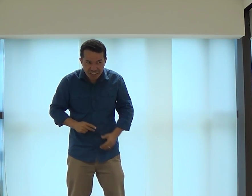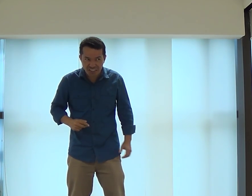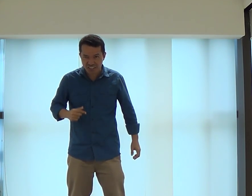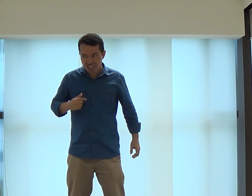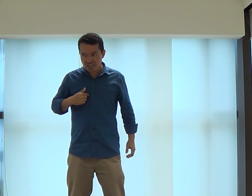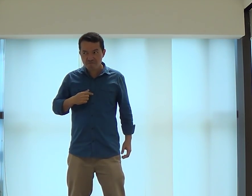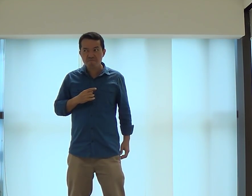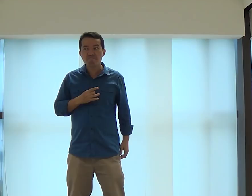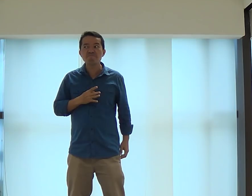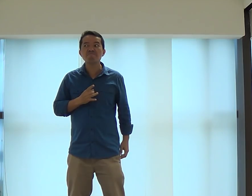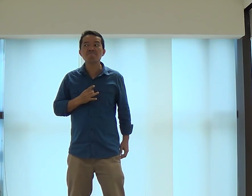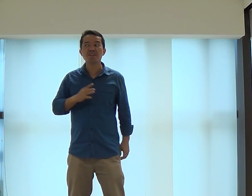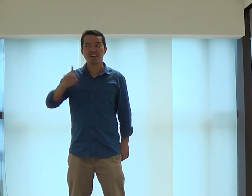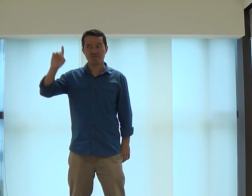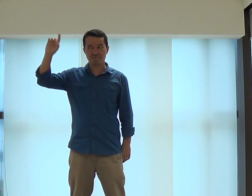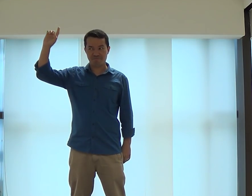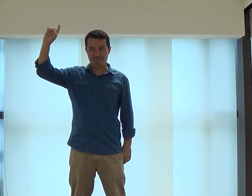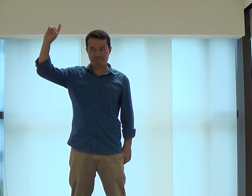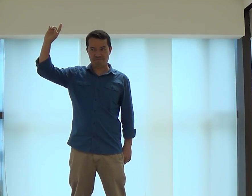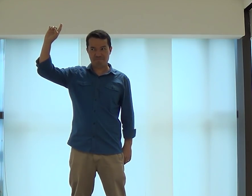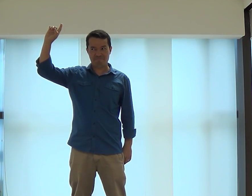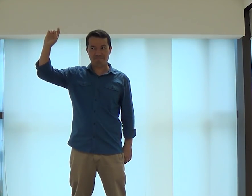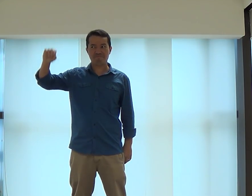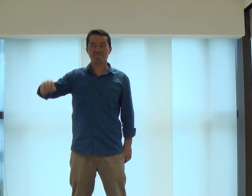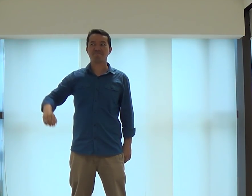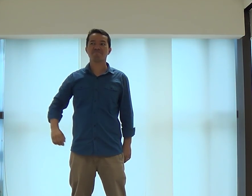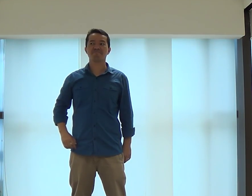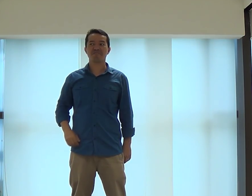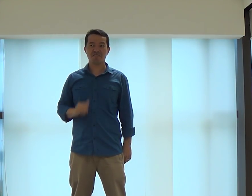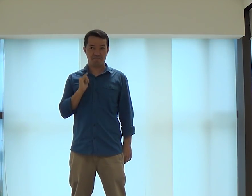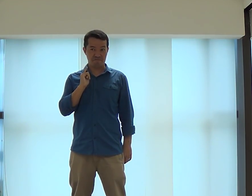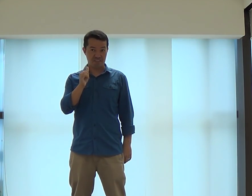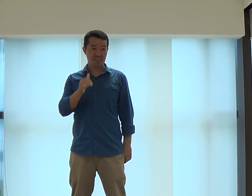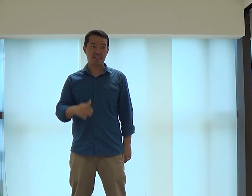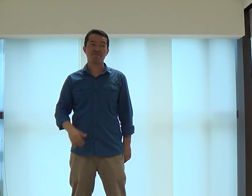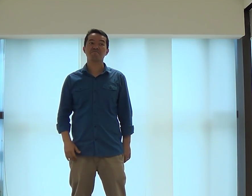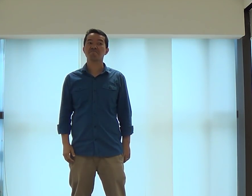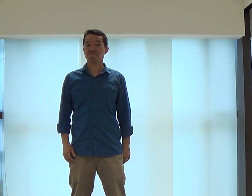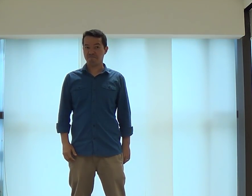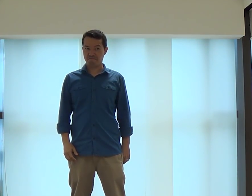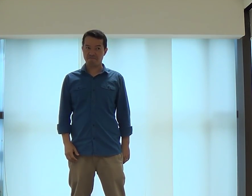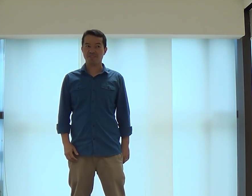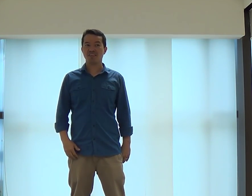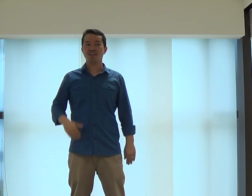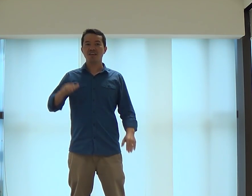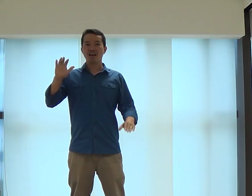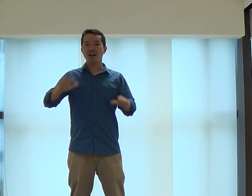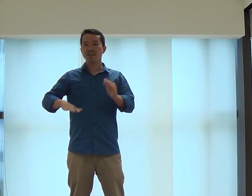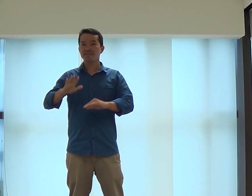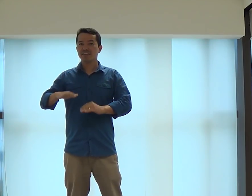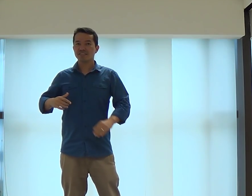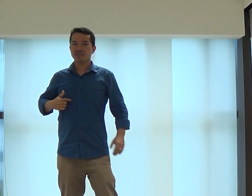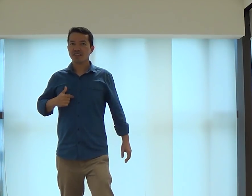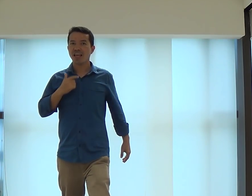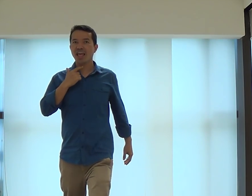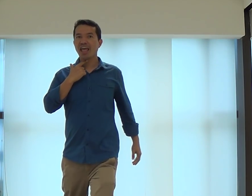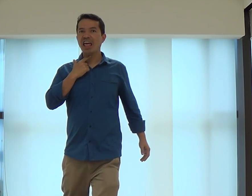Eu, de verdade, eu tenho medo de Deus. Eu estou falando aqui para vocês. Por quê?